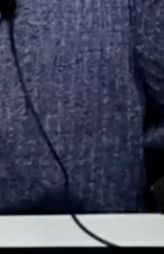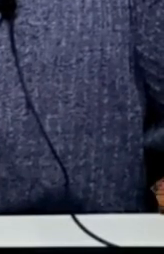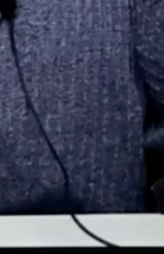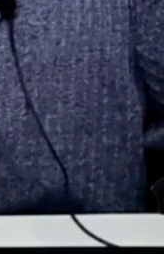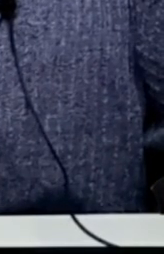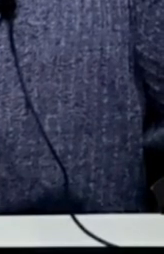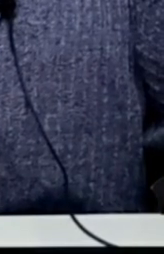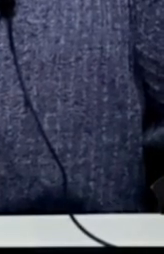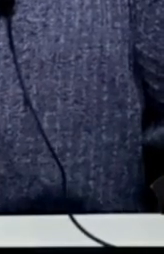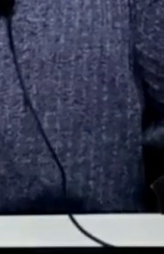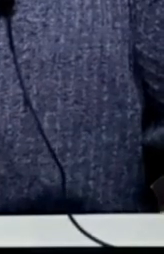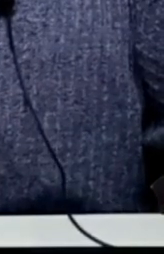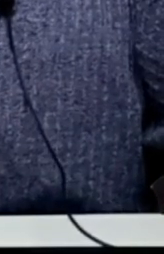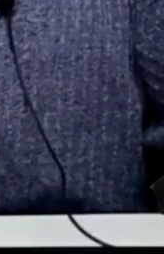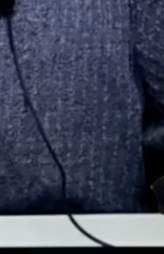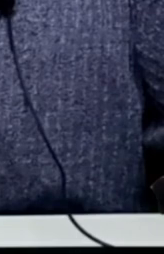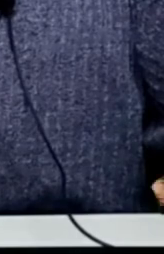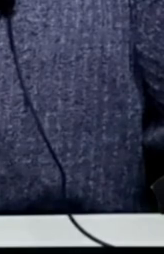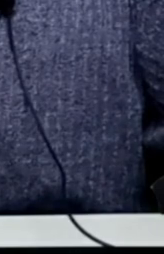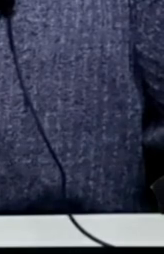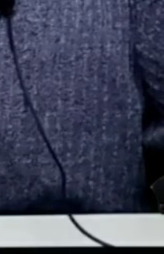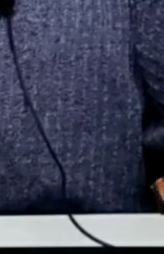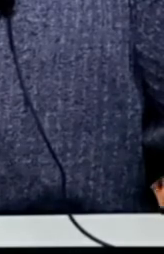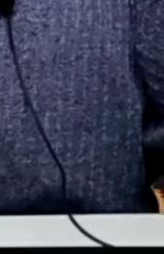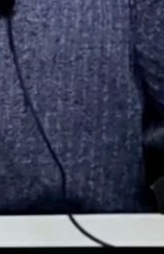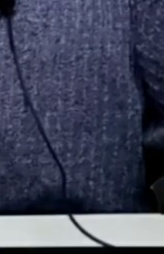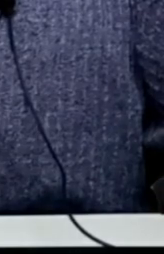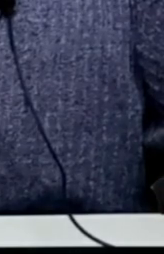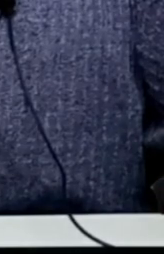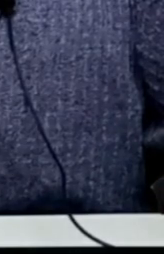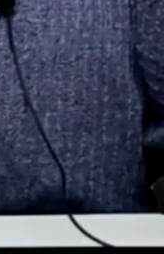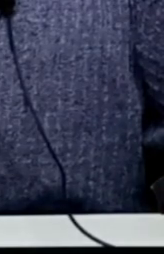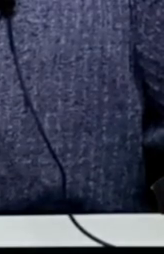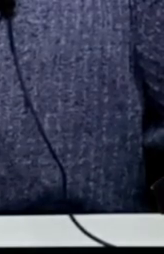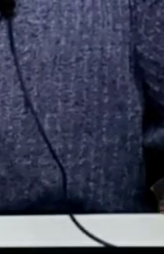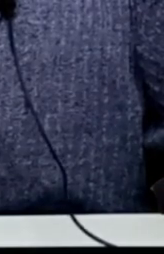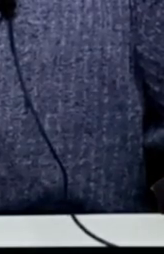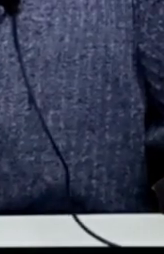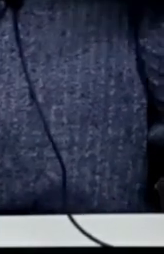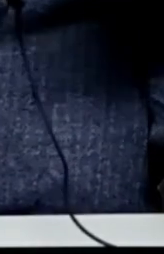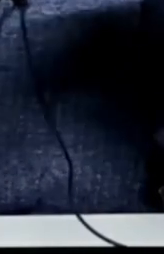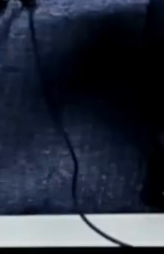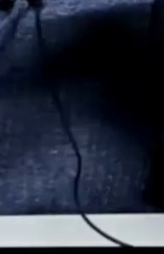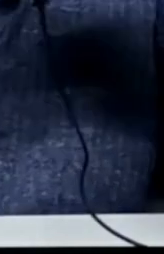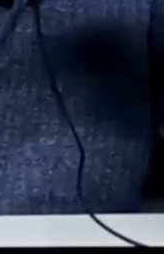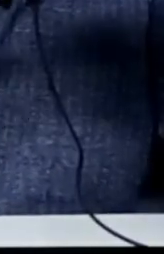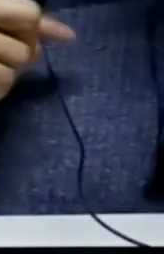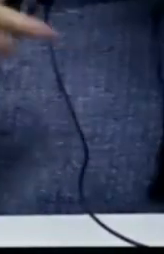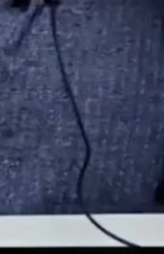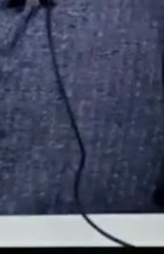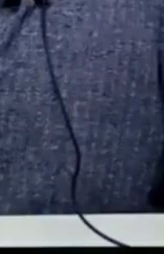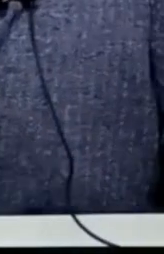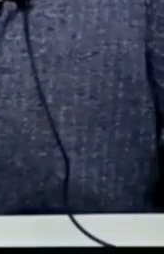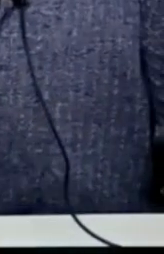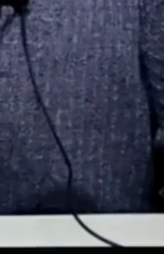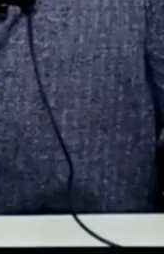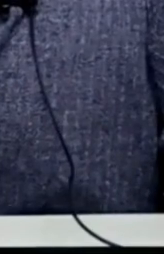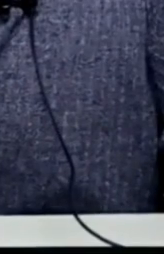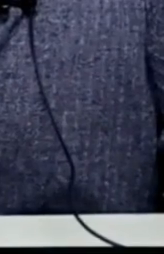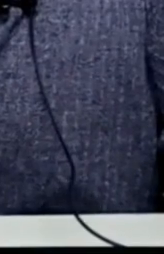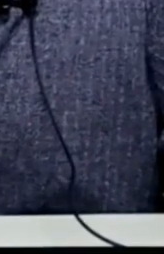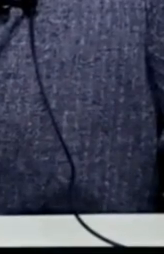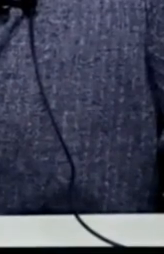distintas razones Y definitivamente Nuestro empeño es Tener un mejor sistema De salud Que tenga Una Hasta el gordito Está bien